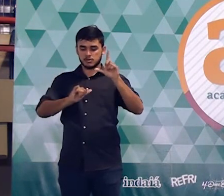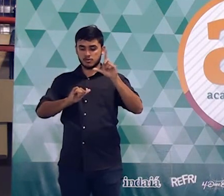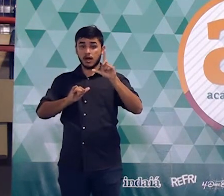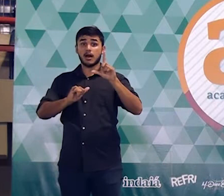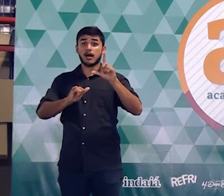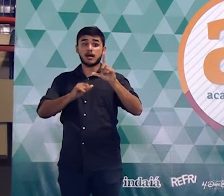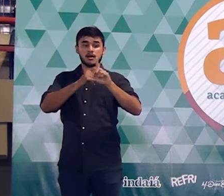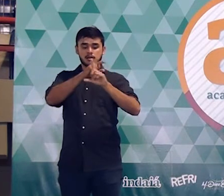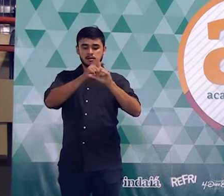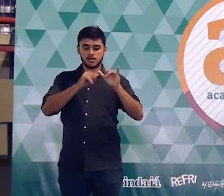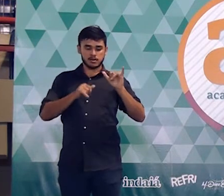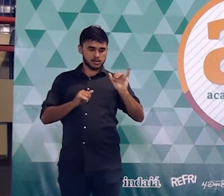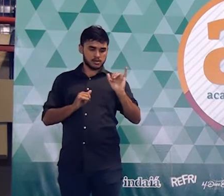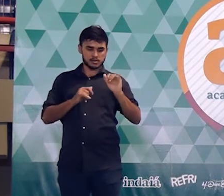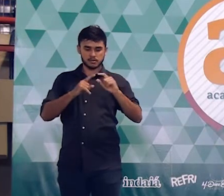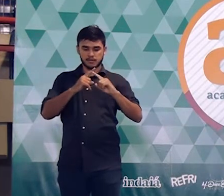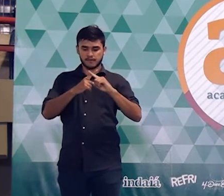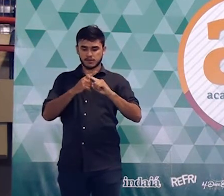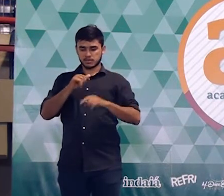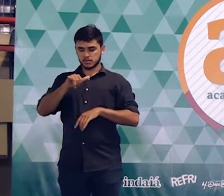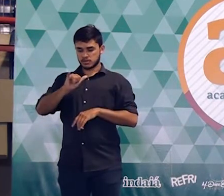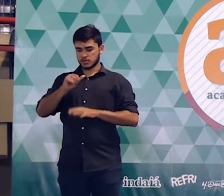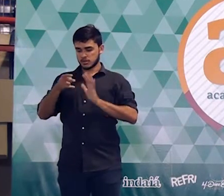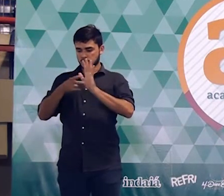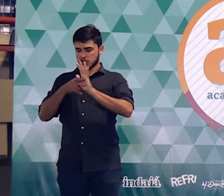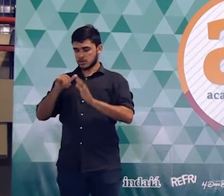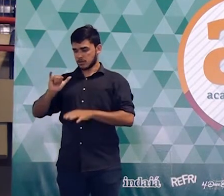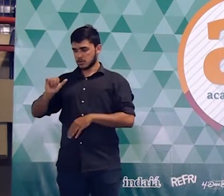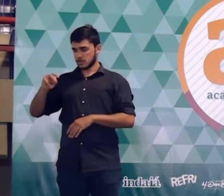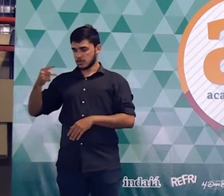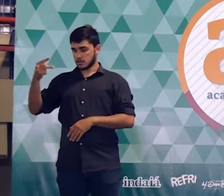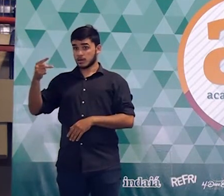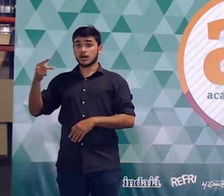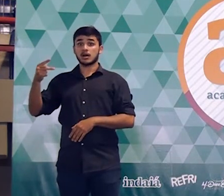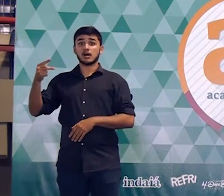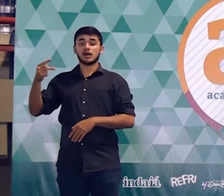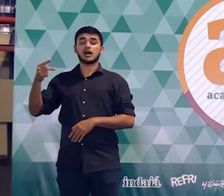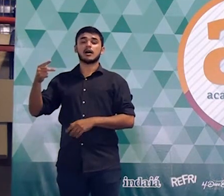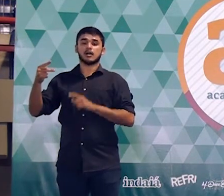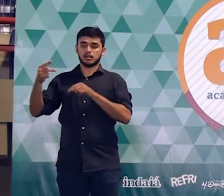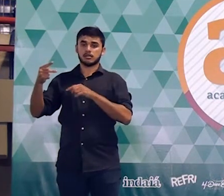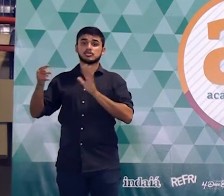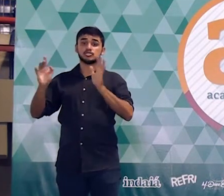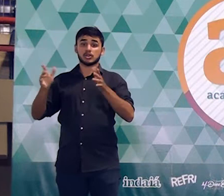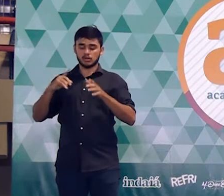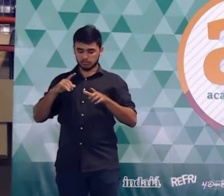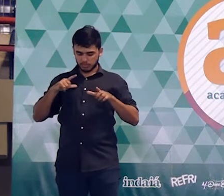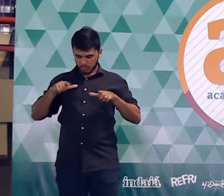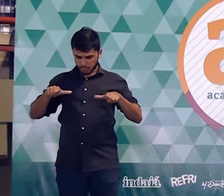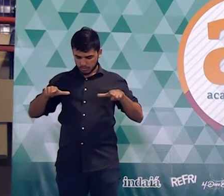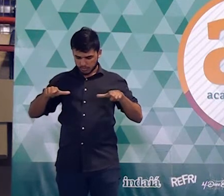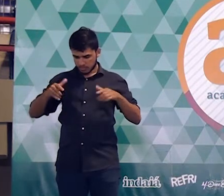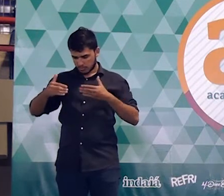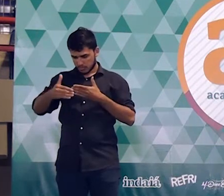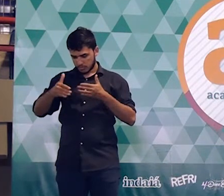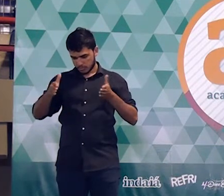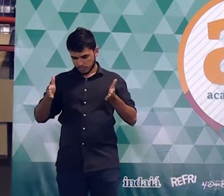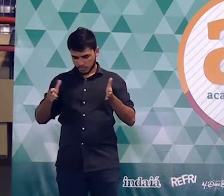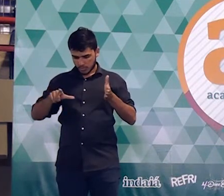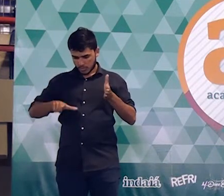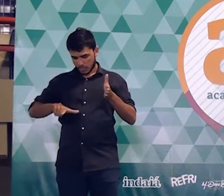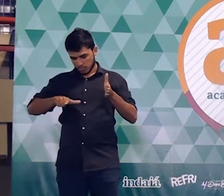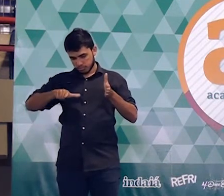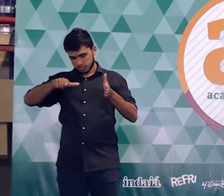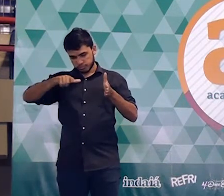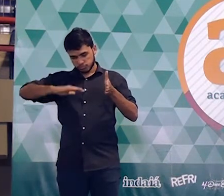é um quadrado de lado Y, se eu fizer base vezes altura, eu vou efetuar o cálculo da área, então. Fica Y elevado ao quadrado.